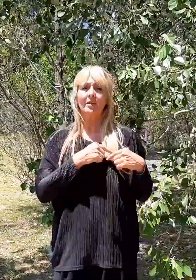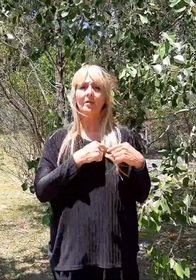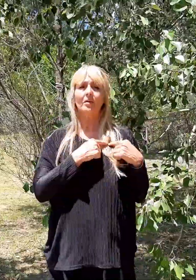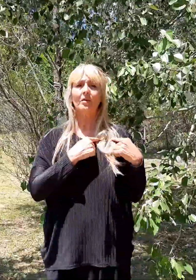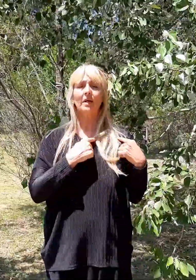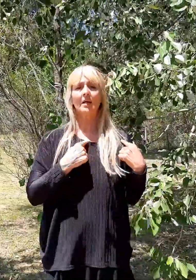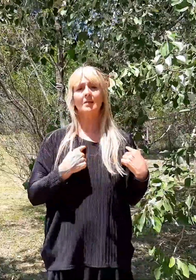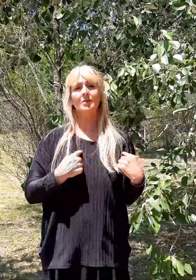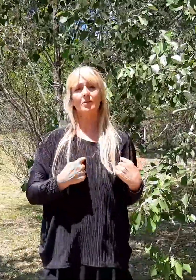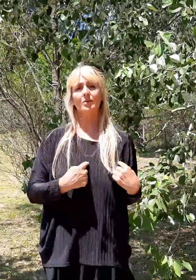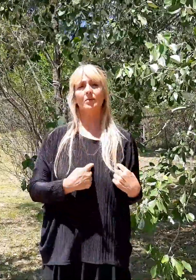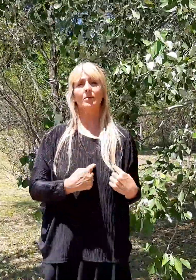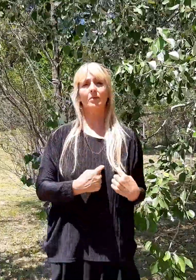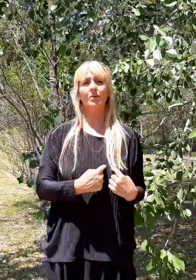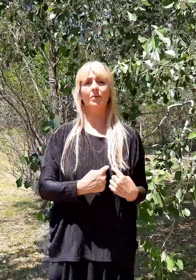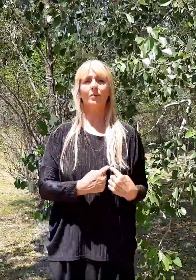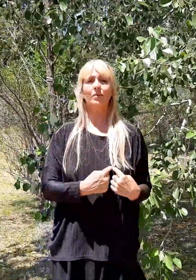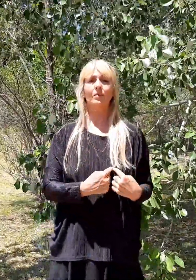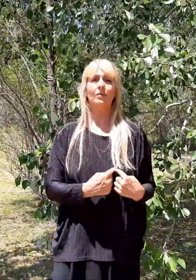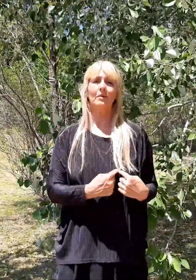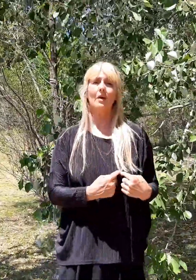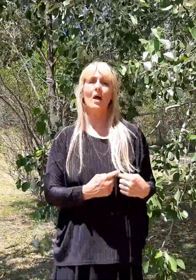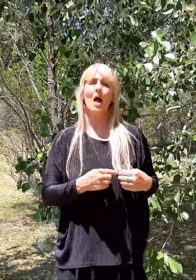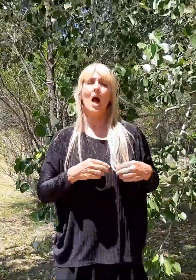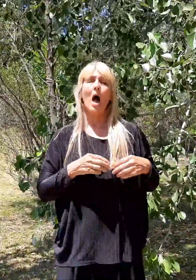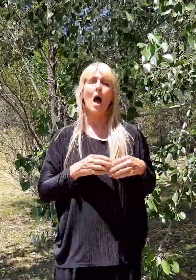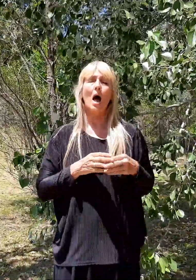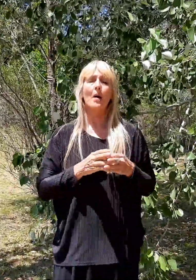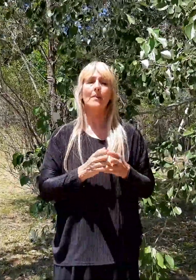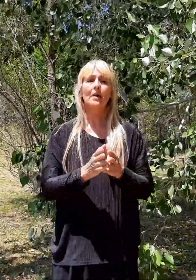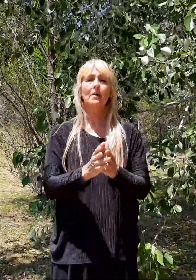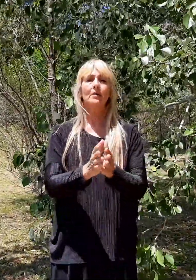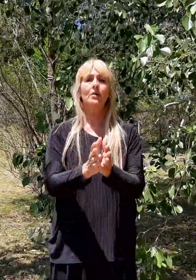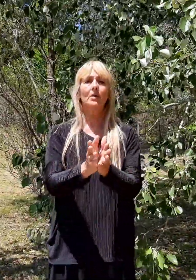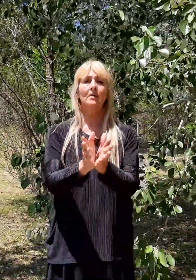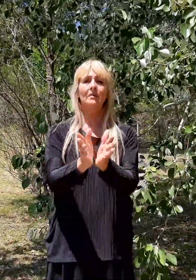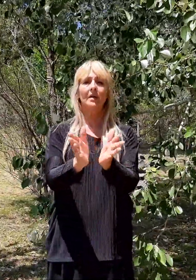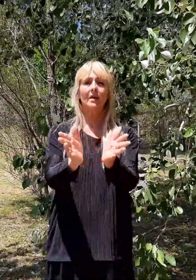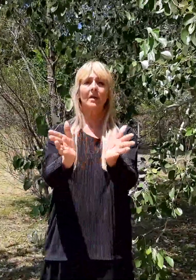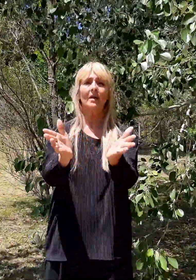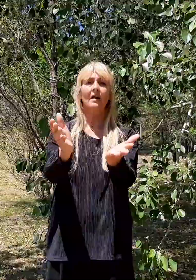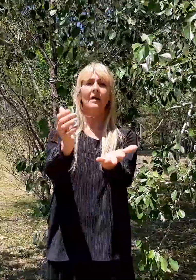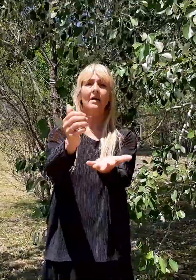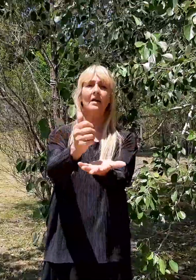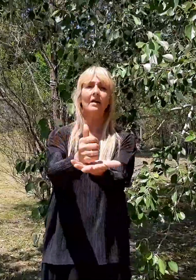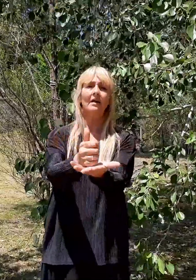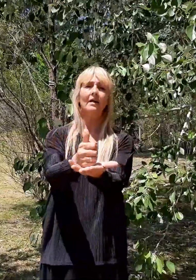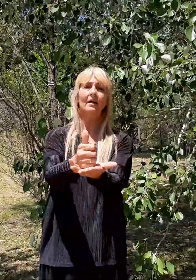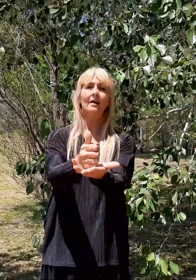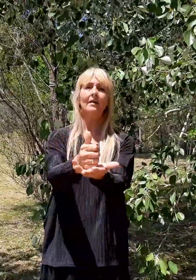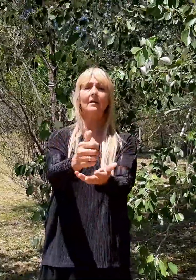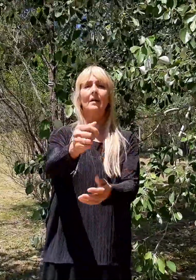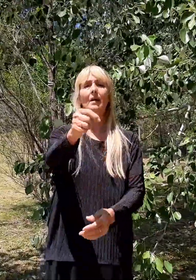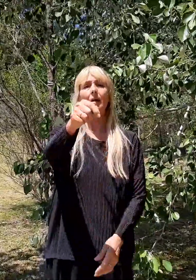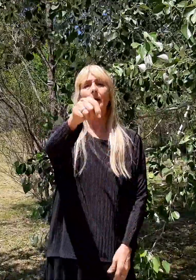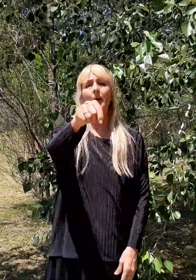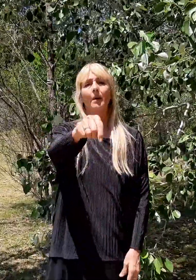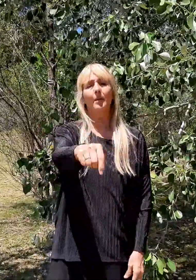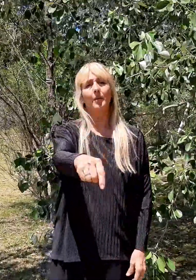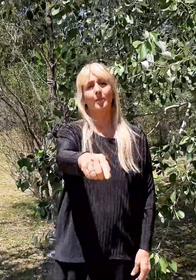corazón abierto está hoy